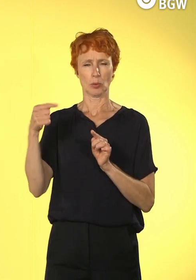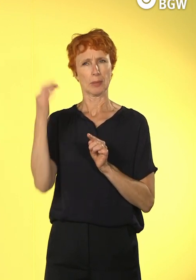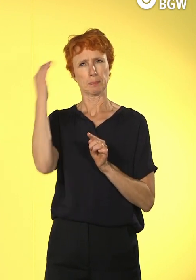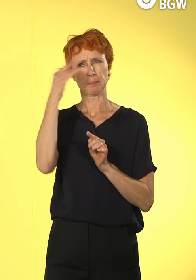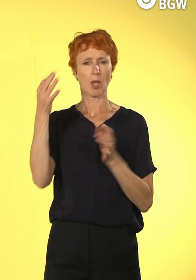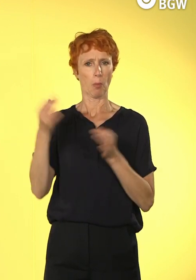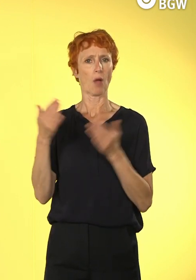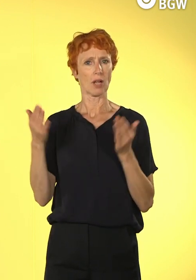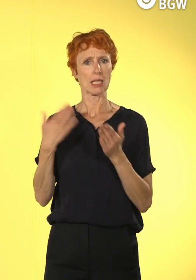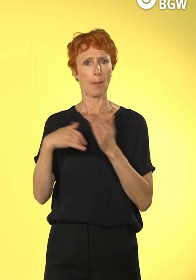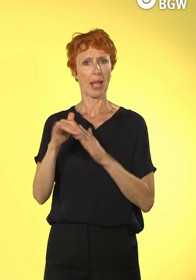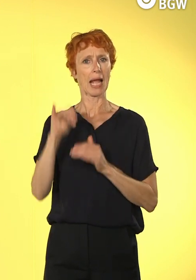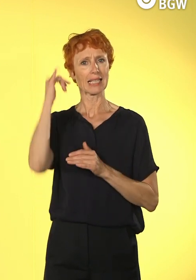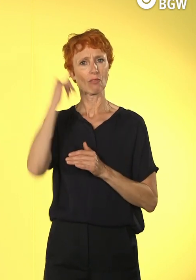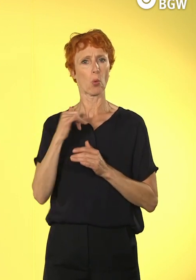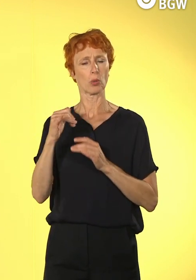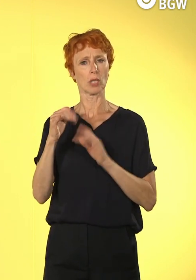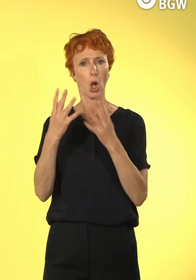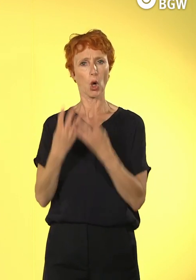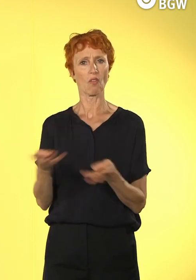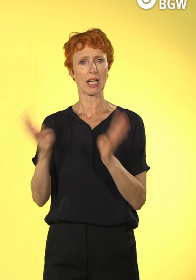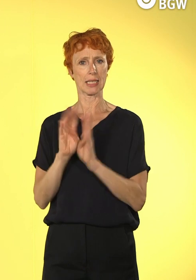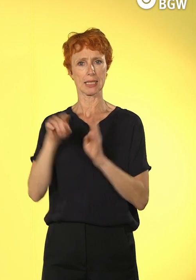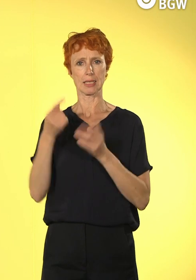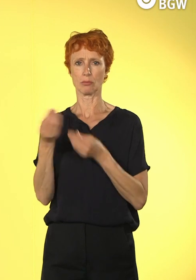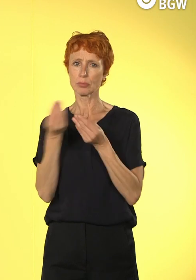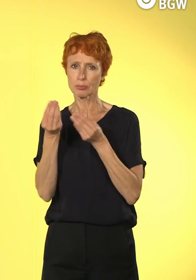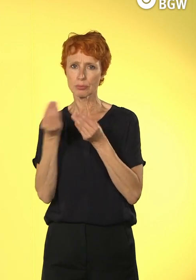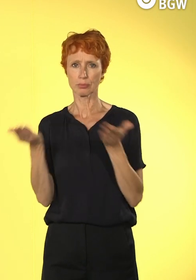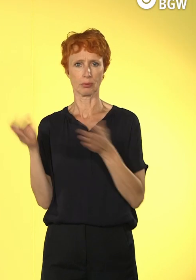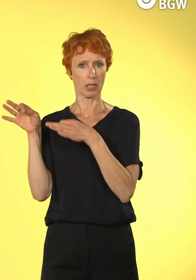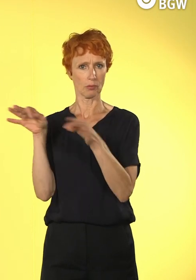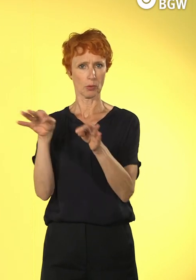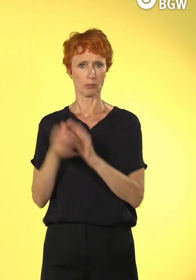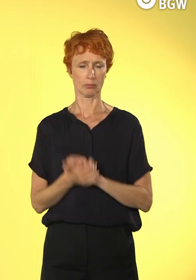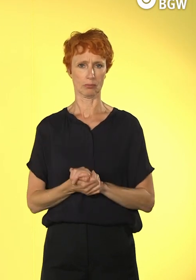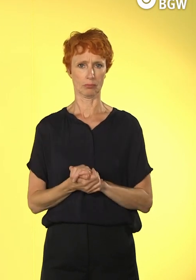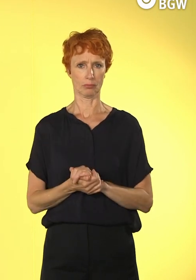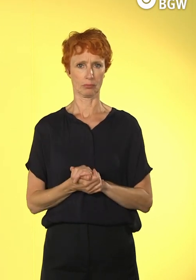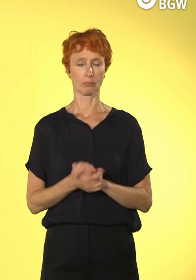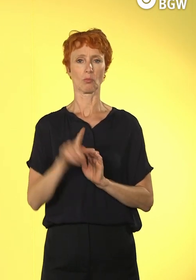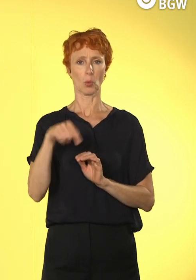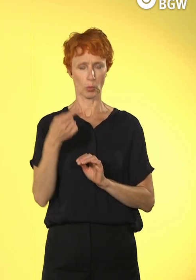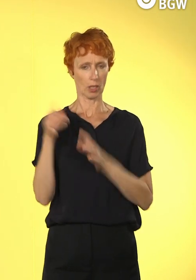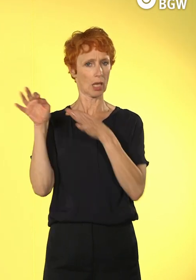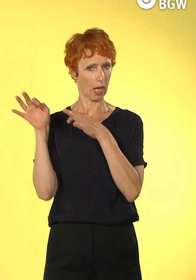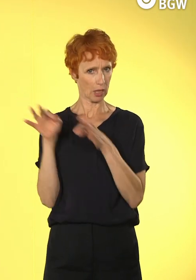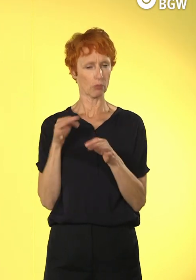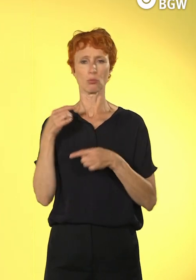Telefonkonferenzen einsetzen. Dann vor drei Jahren haben wir gesagt, naja gut, jetzt haben wir das gemacht mit den